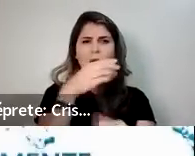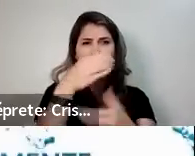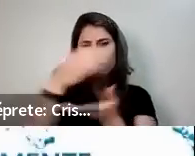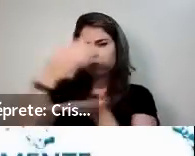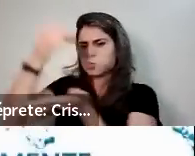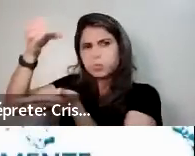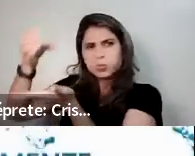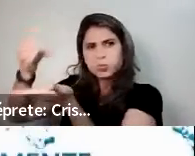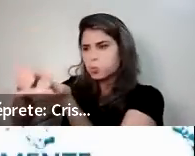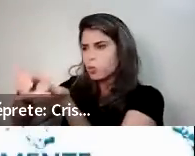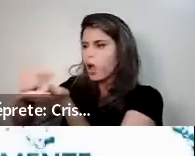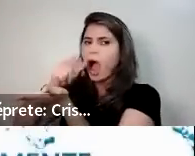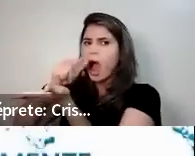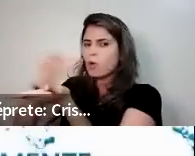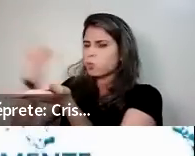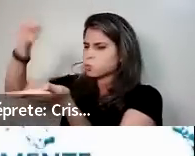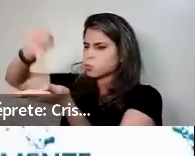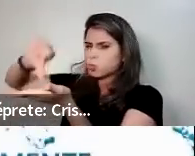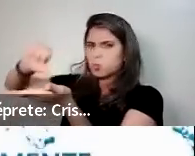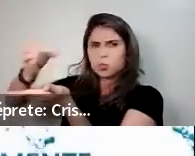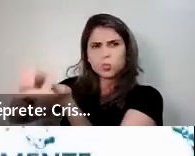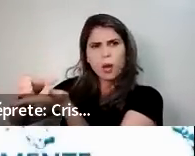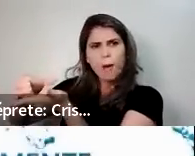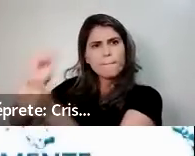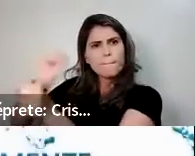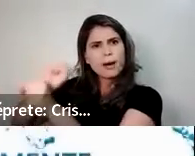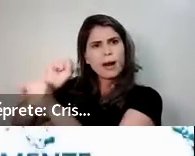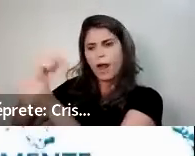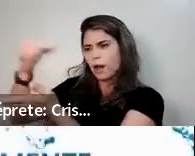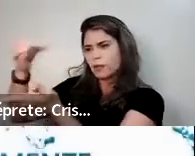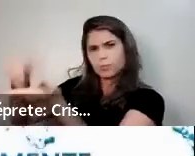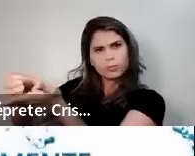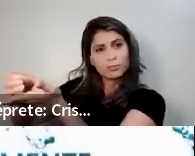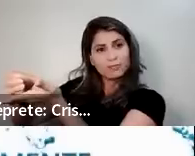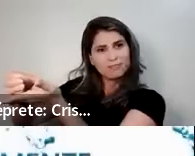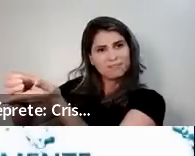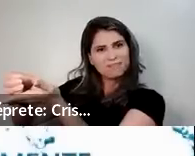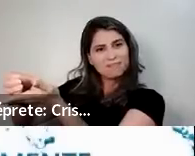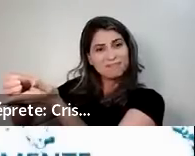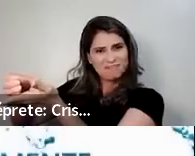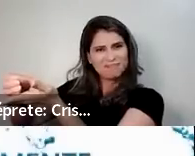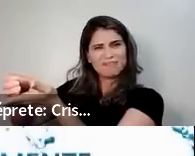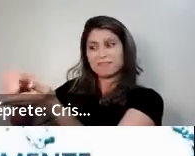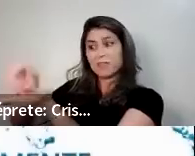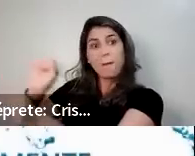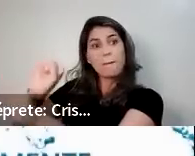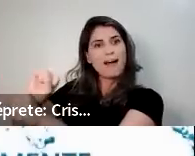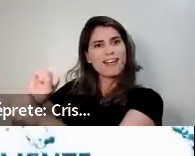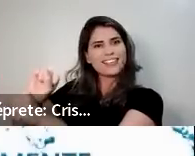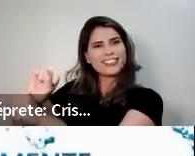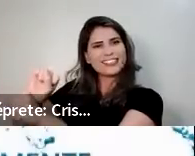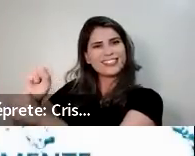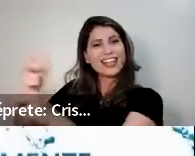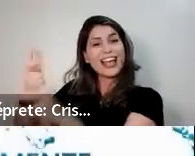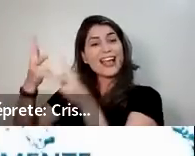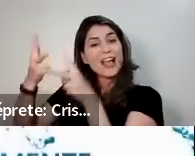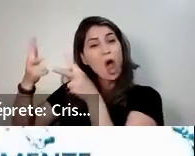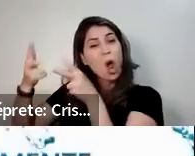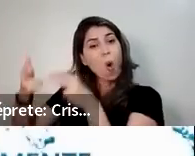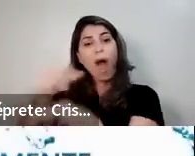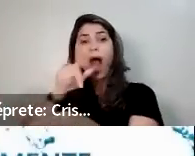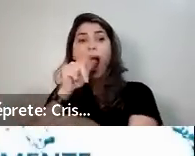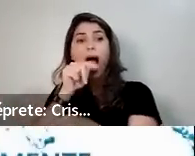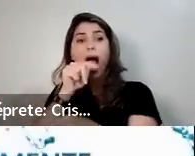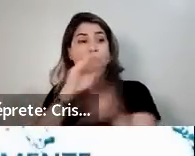da sua casa. Você vai tomar essa água? Não, você joga fora e pega uma nova. Só que a água do seu filtro, ela está